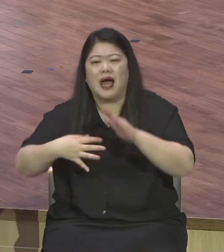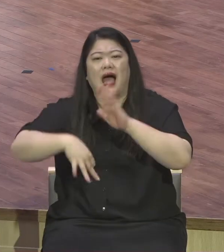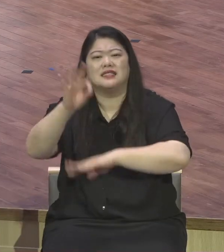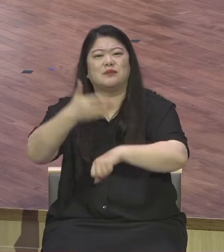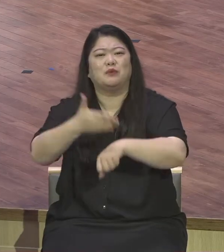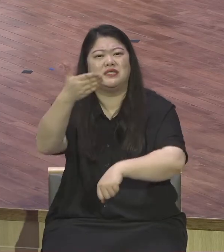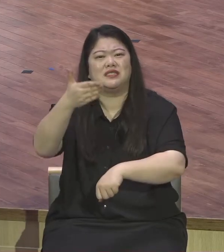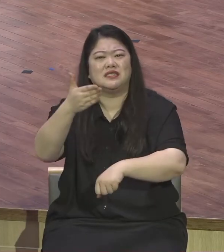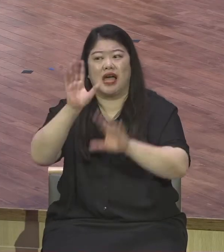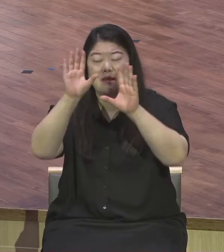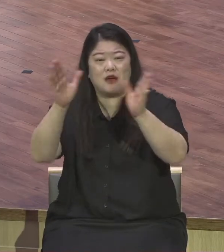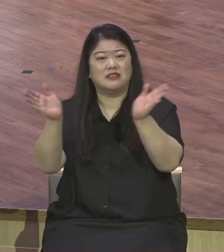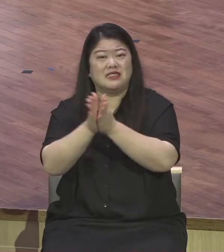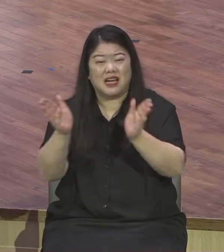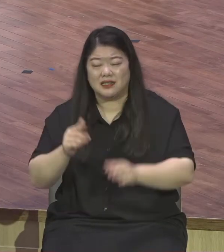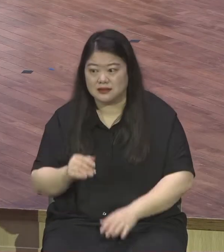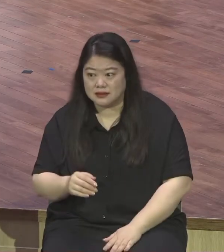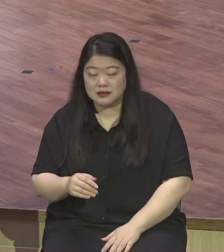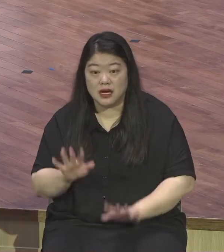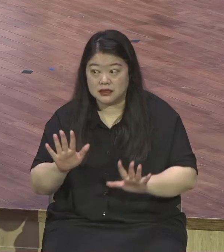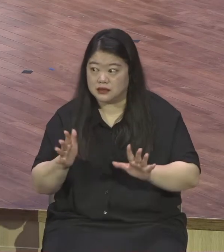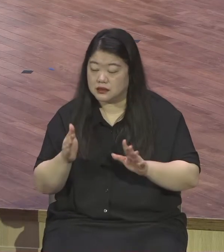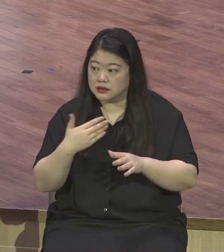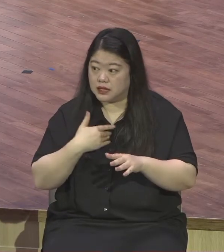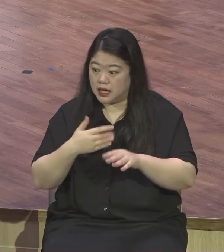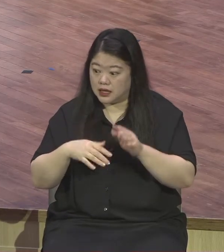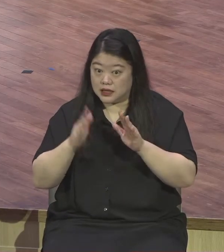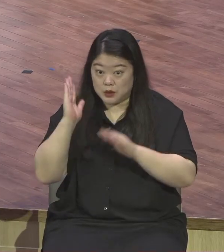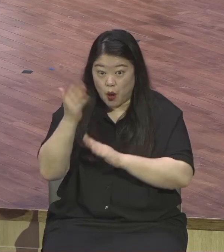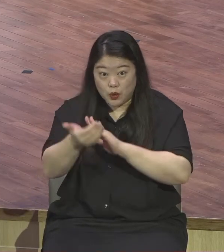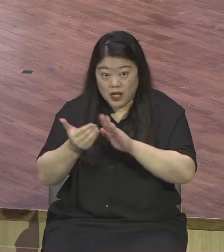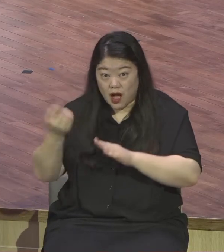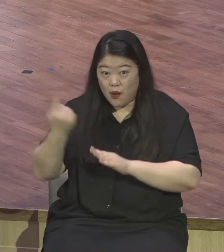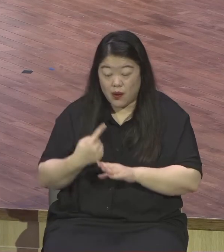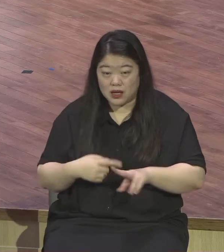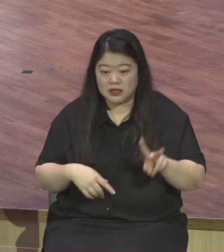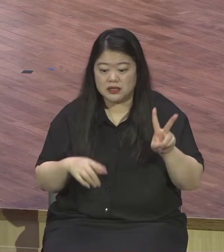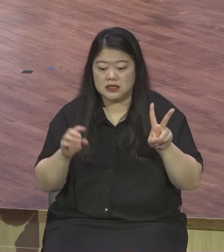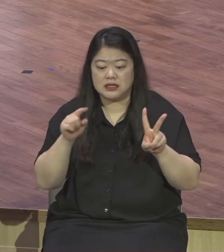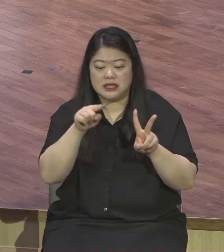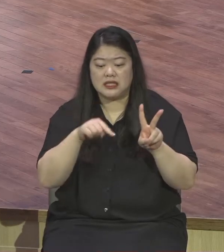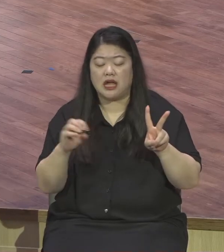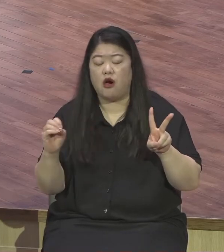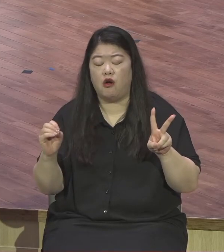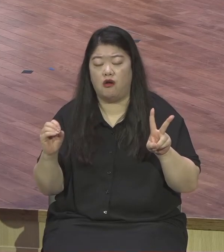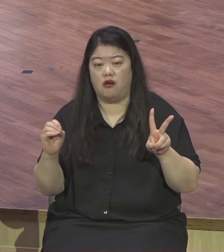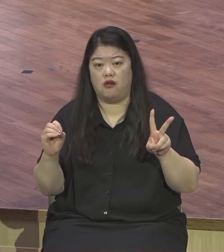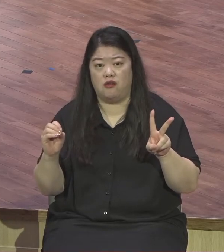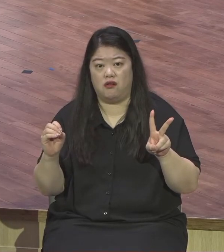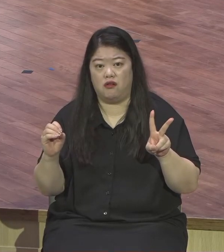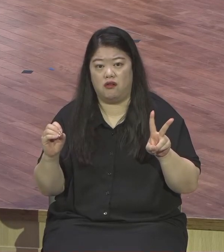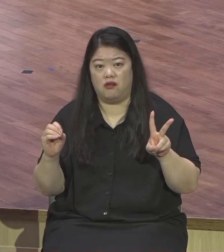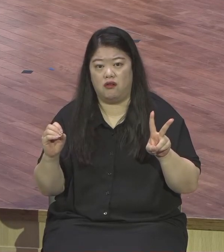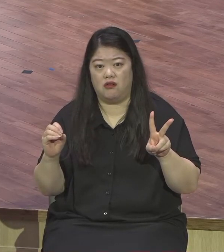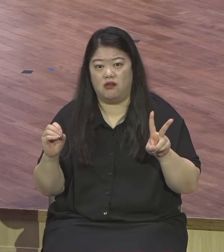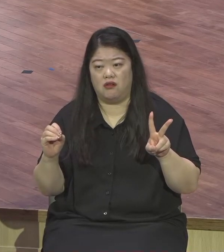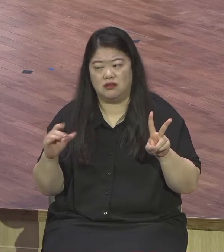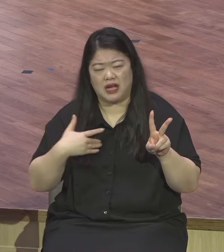3대0을 췄겠죠. 저는 예선할 때 3대0을 췄어요. 세르비아는 배구는 하여튼 이